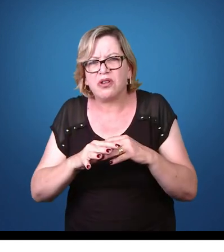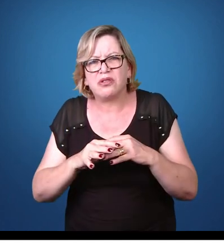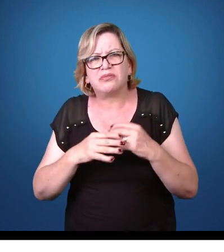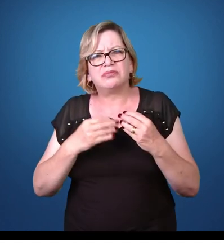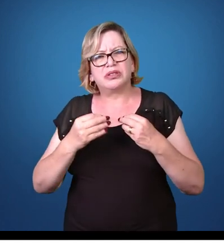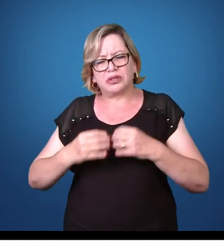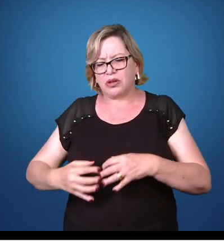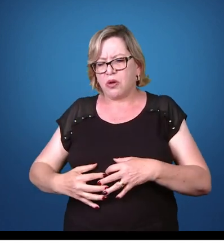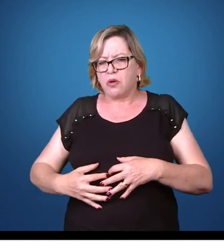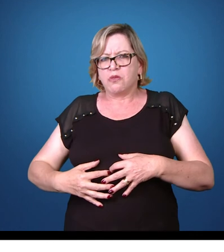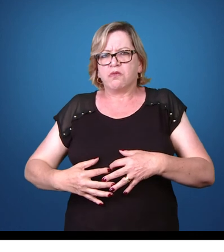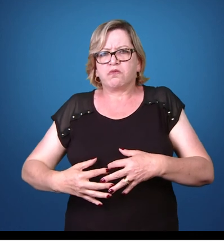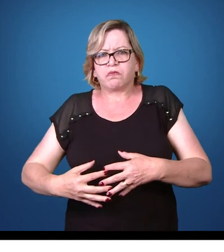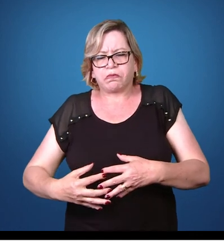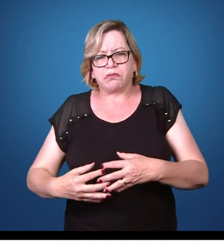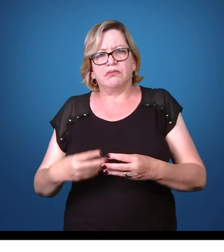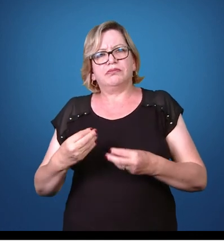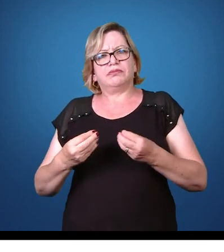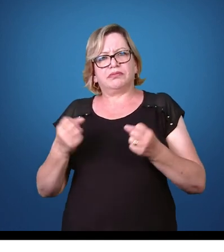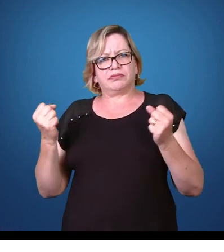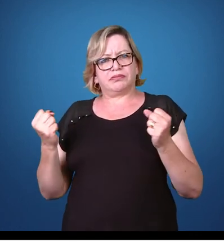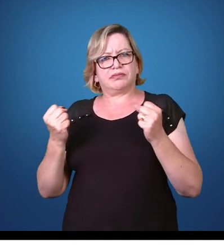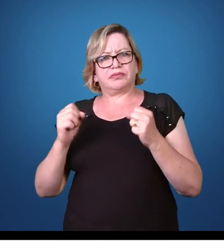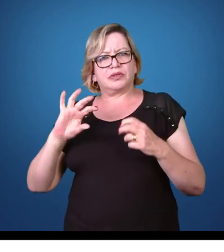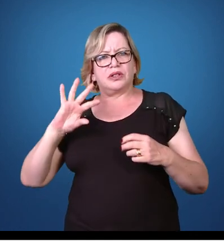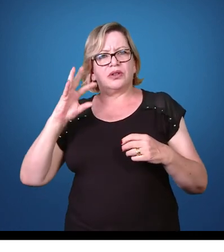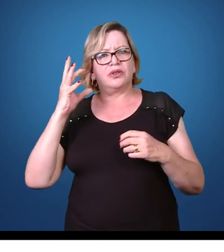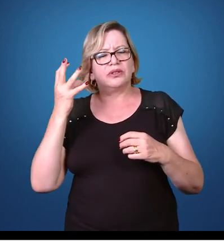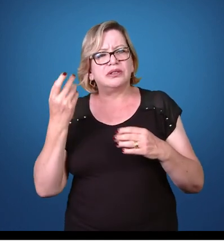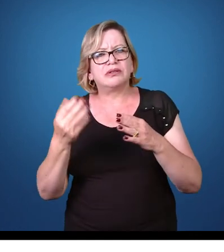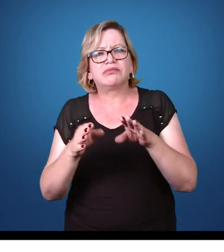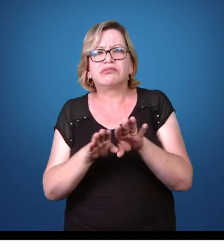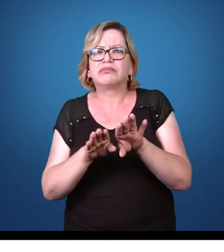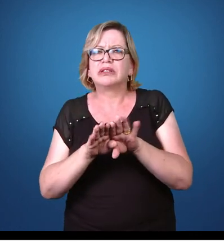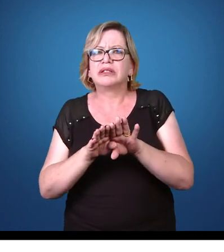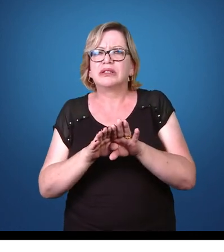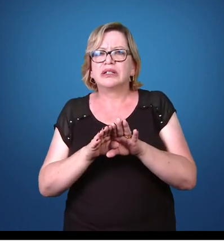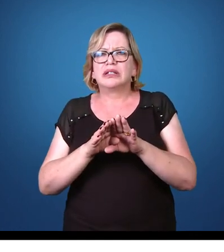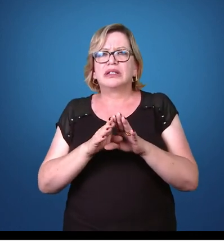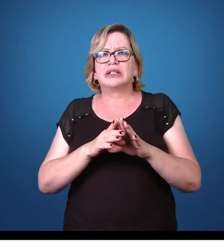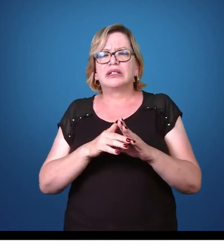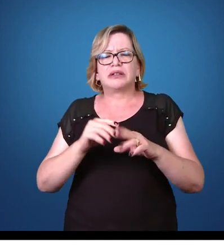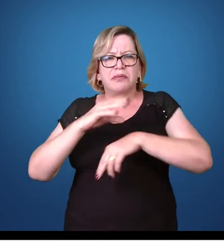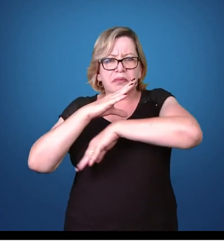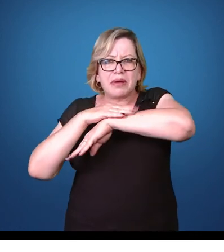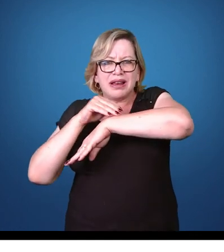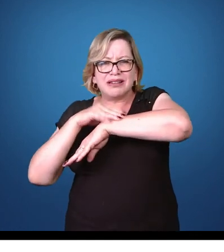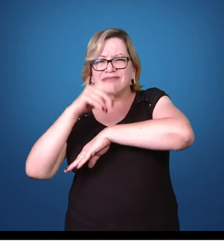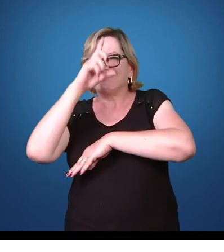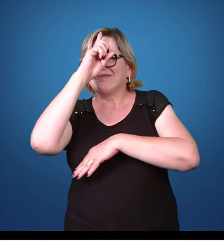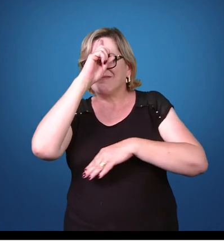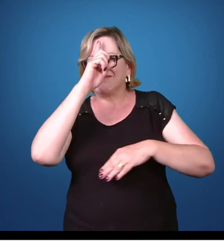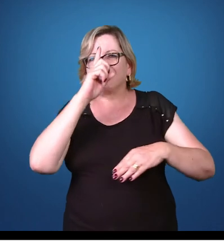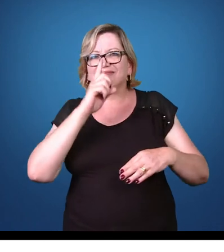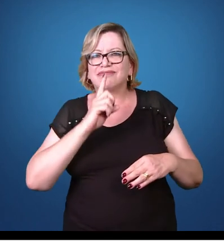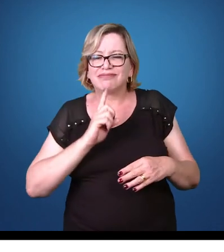então a gente chama de baço palpável. Ele pode apresentar também a pele um pouco amarelada por conta